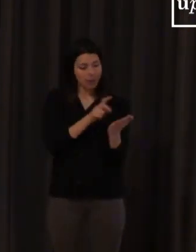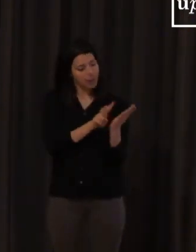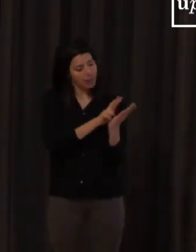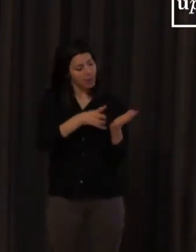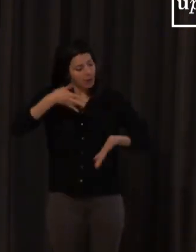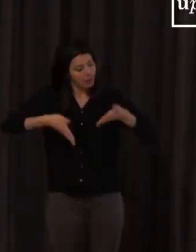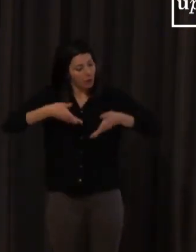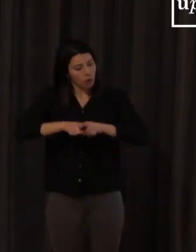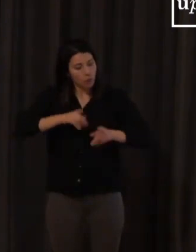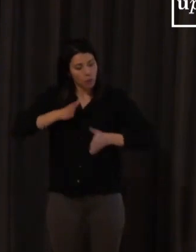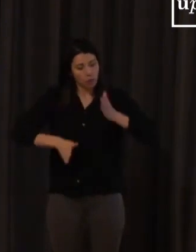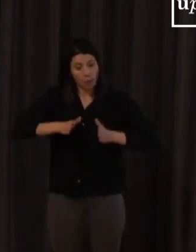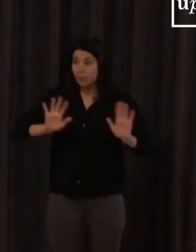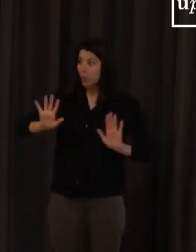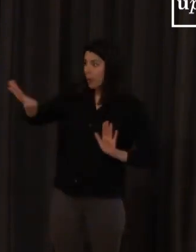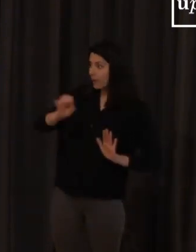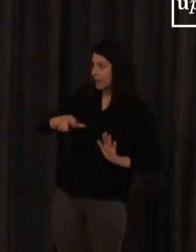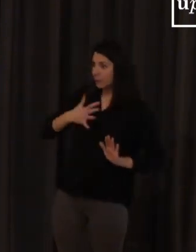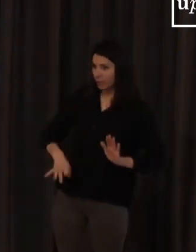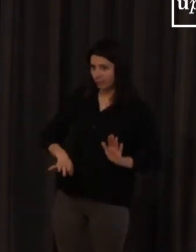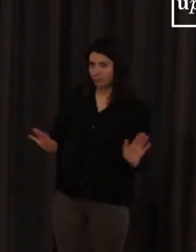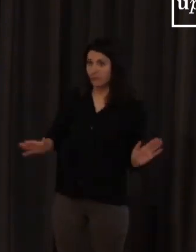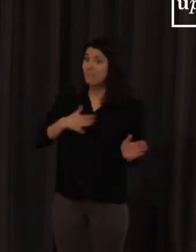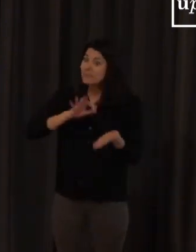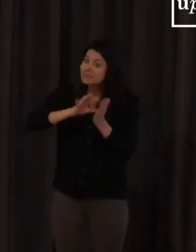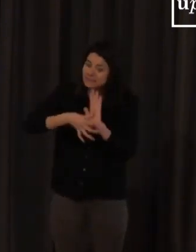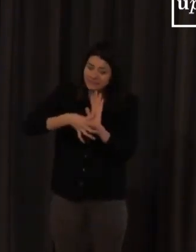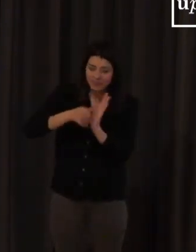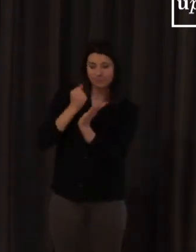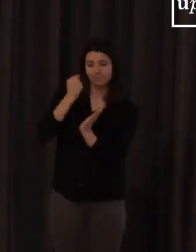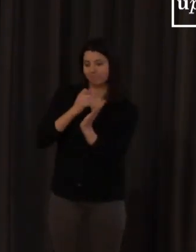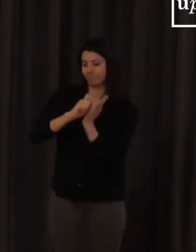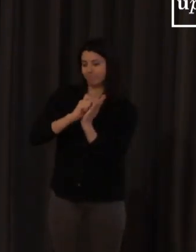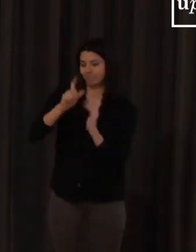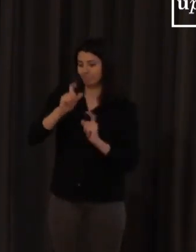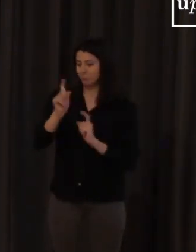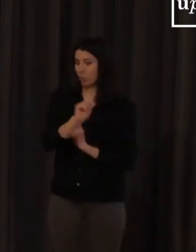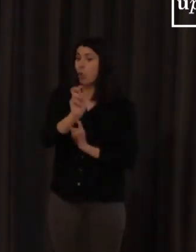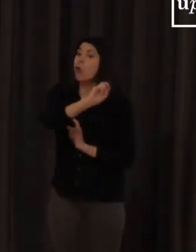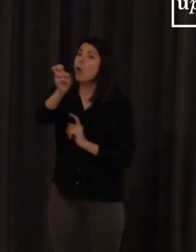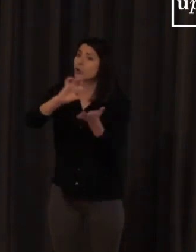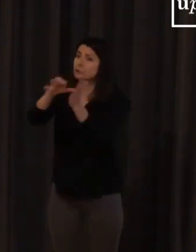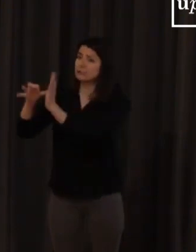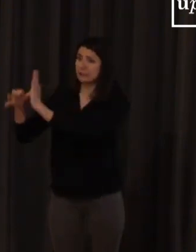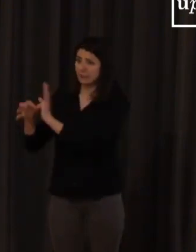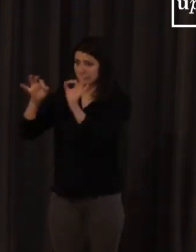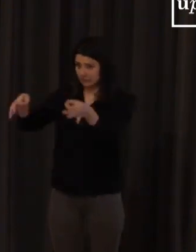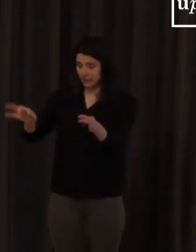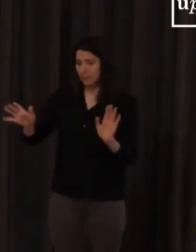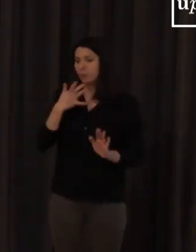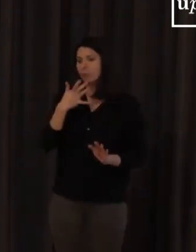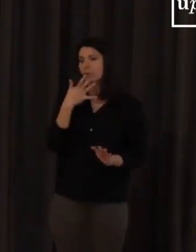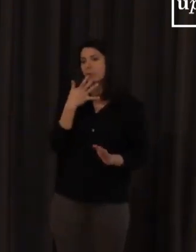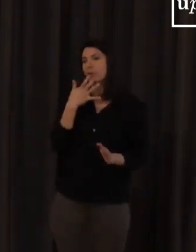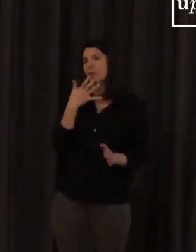sistema otros sistemas de escritura no lo consideran así y yo las pruebas las he hecho y exceptuando el famosísimo signo